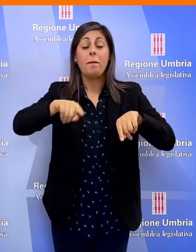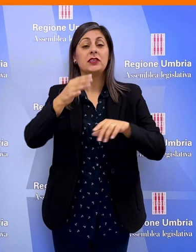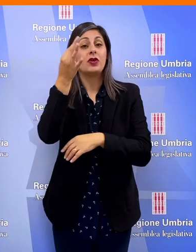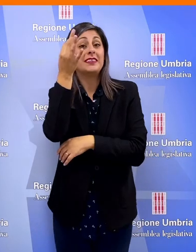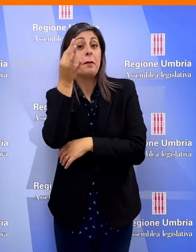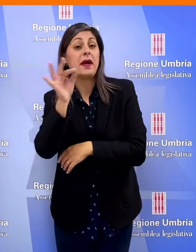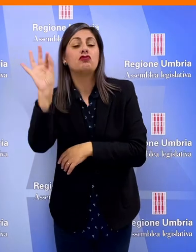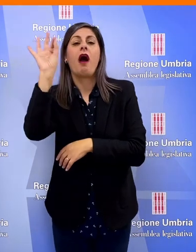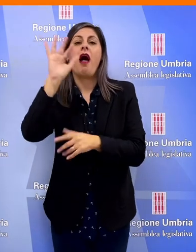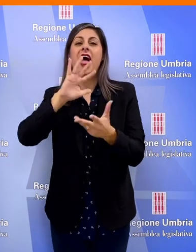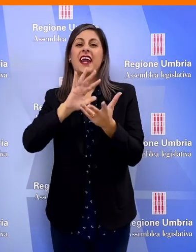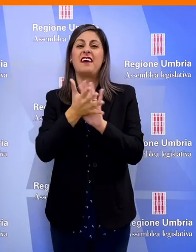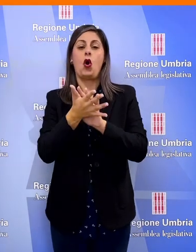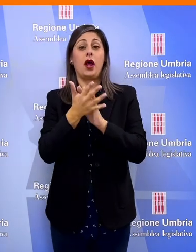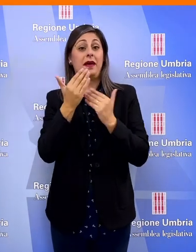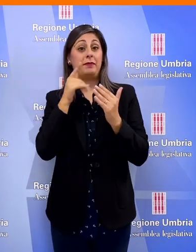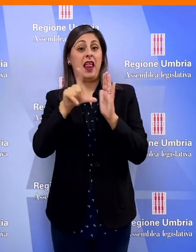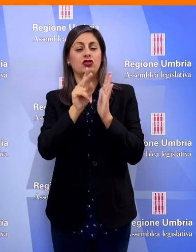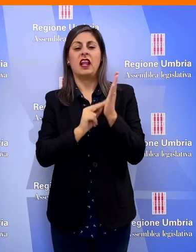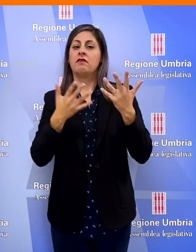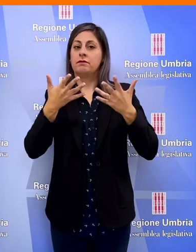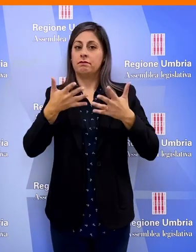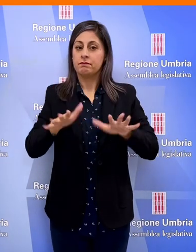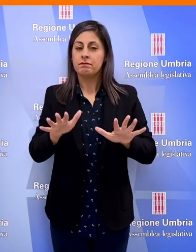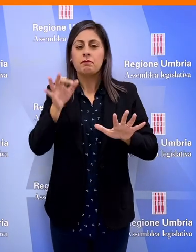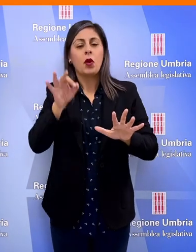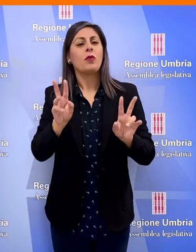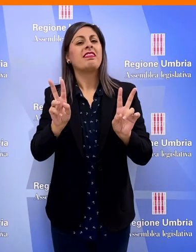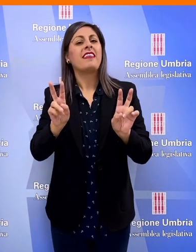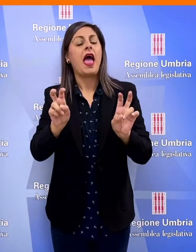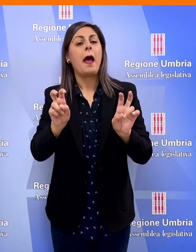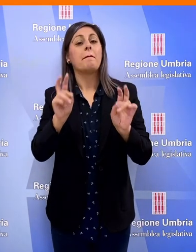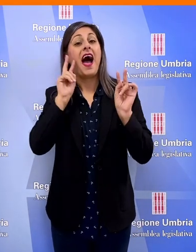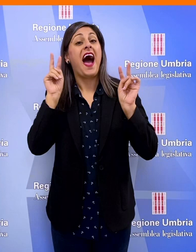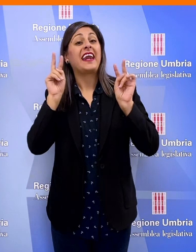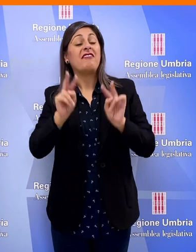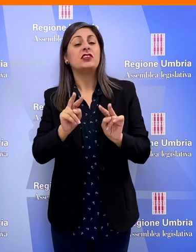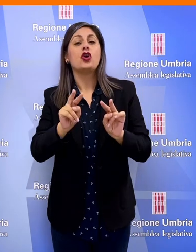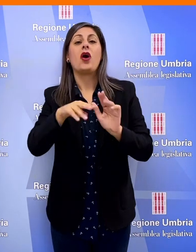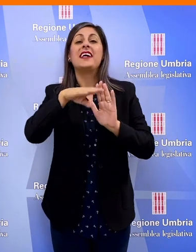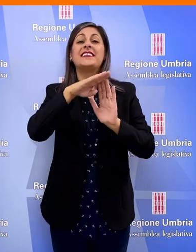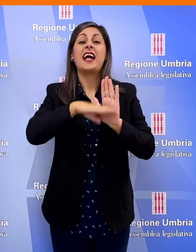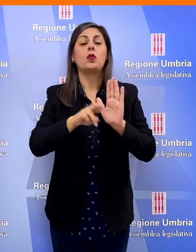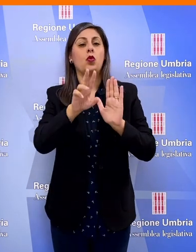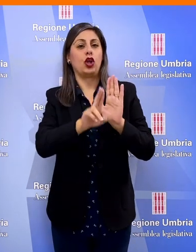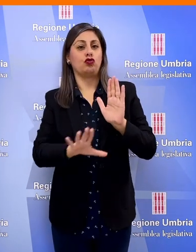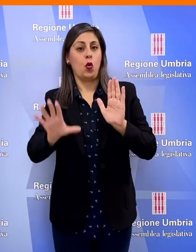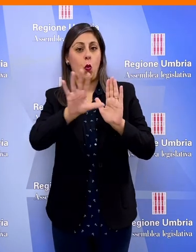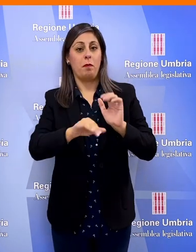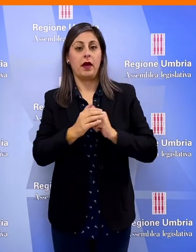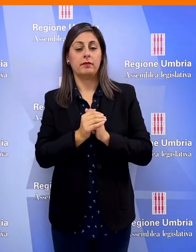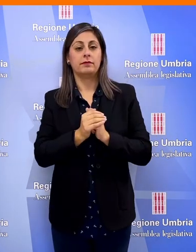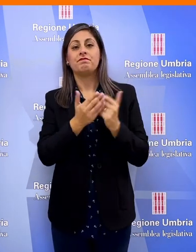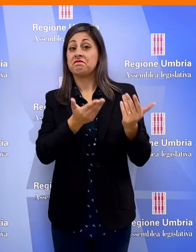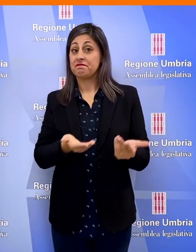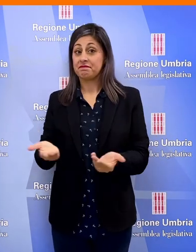commissione speciale per le riforme dell'assemblea legislativa sul tema della revisione dello statuto della regione